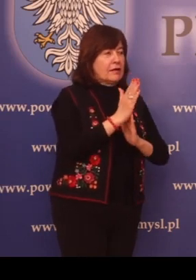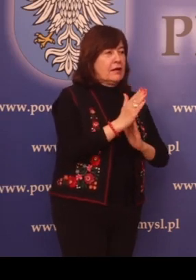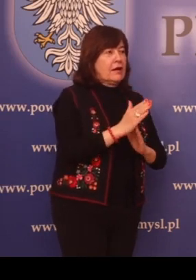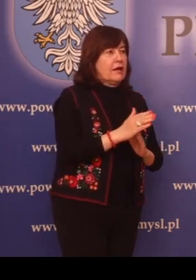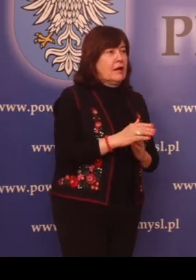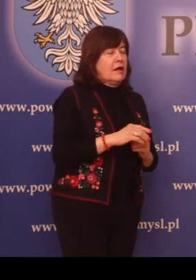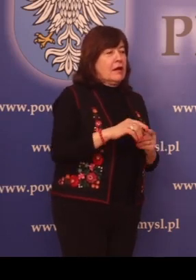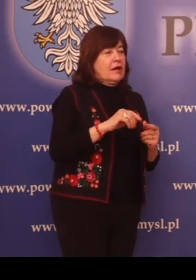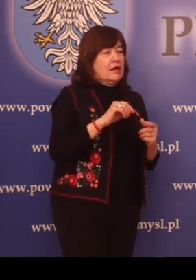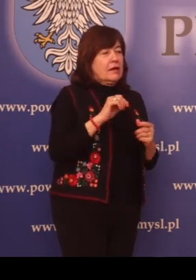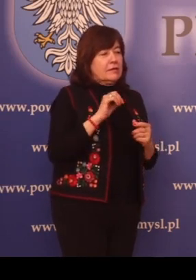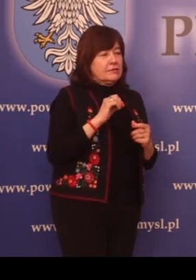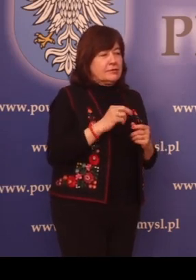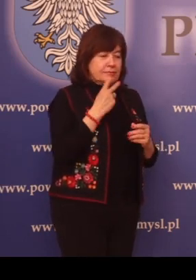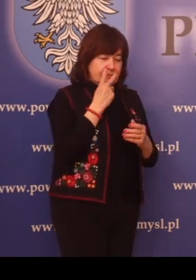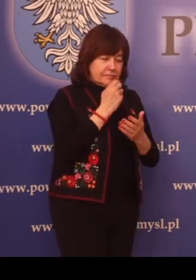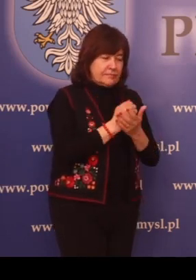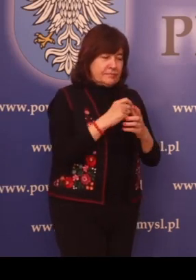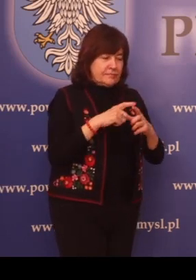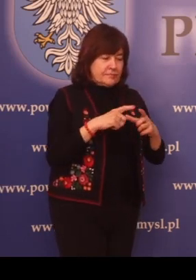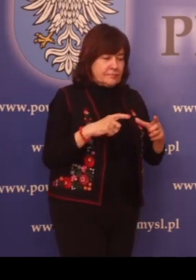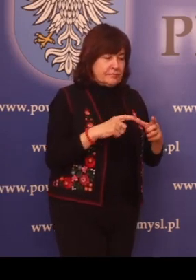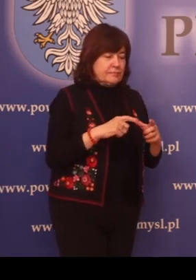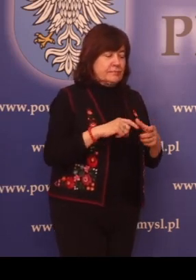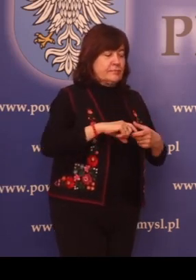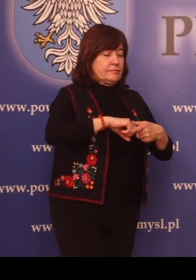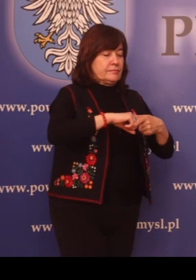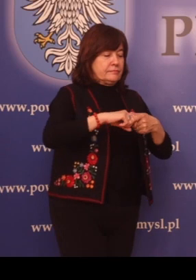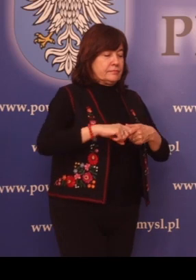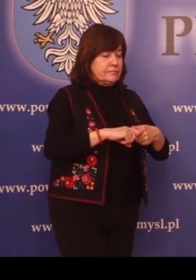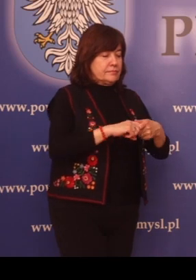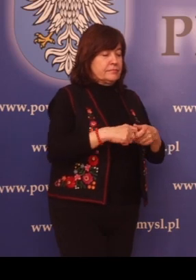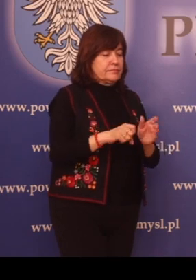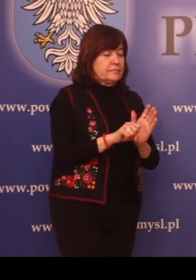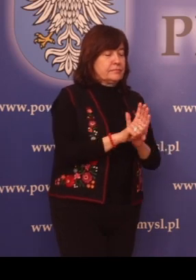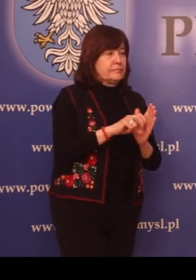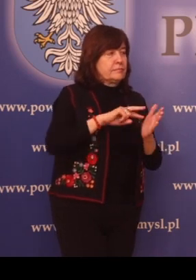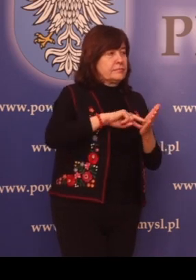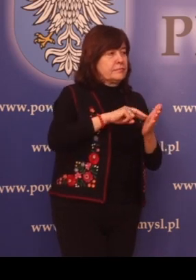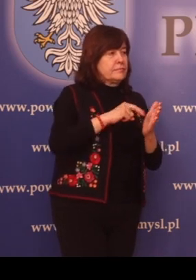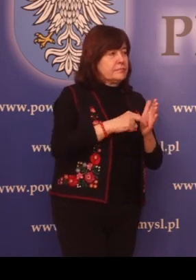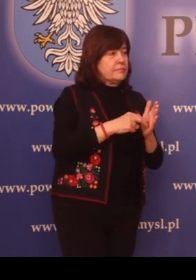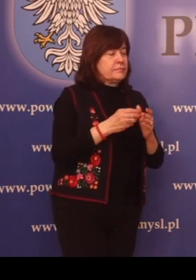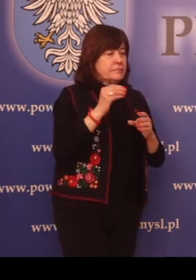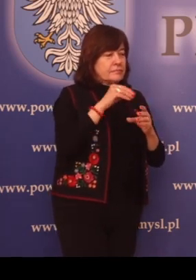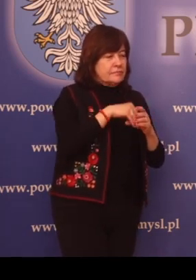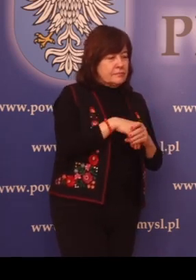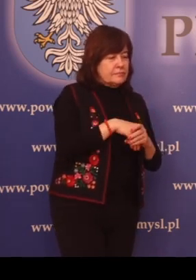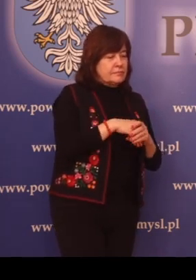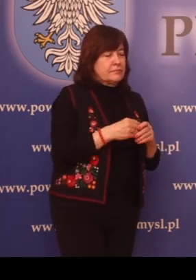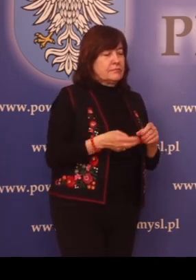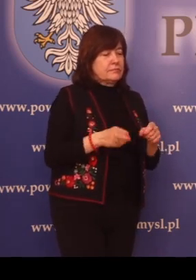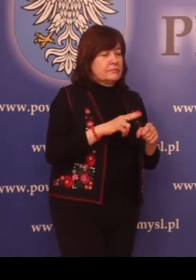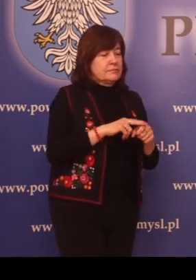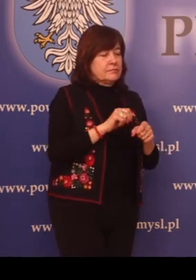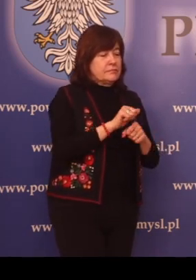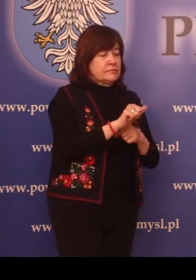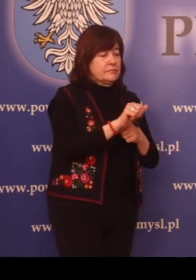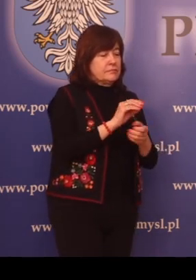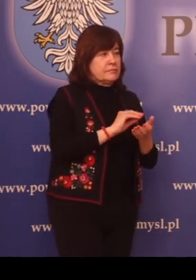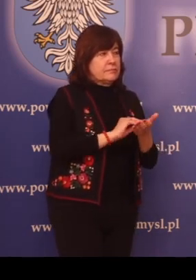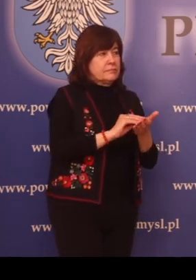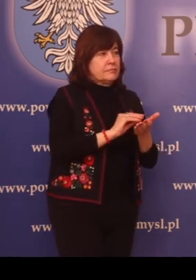zaświadczeń stanowiących załącznik do planu inwestycji sporządzonego na podstawie